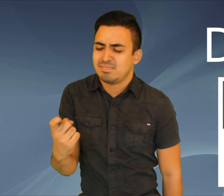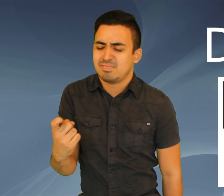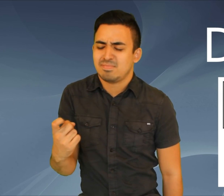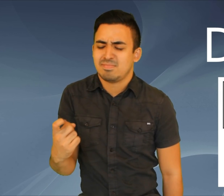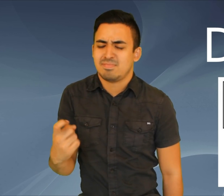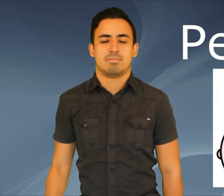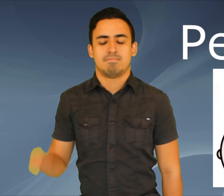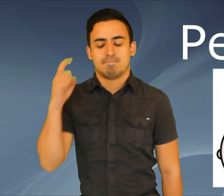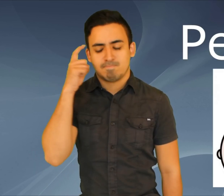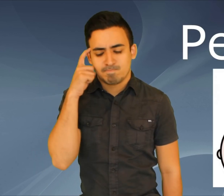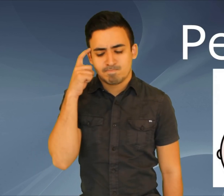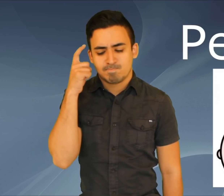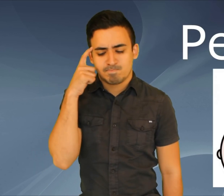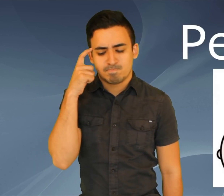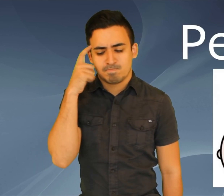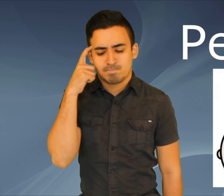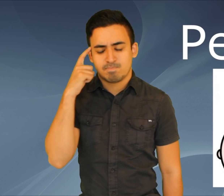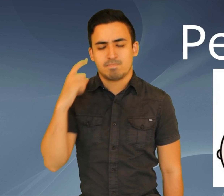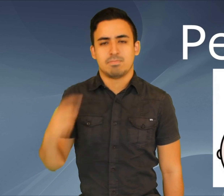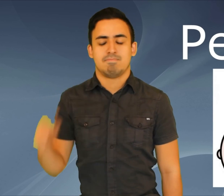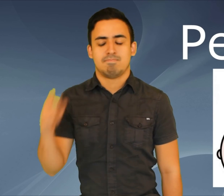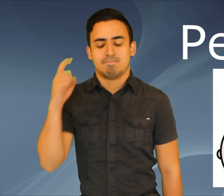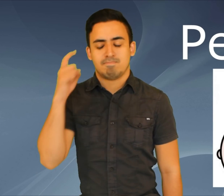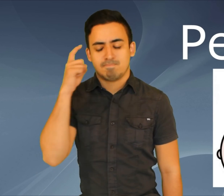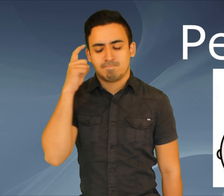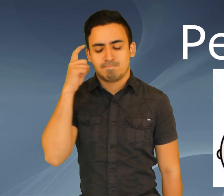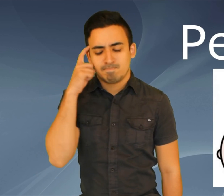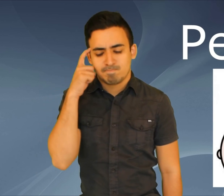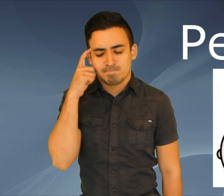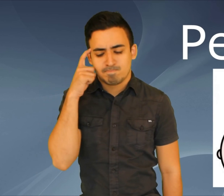difícil Pensar, pensar